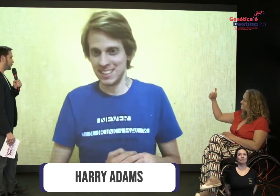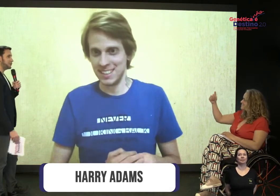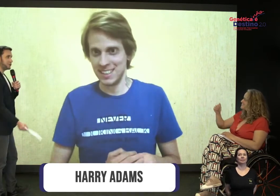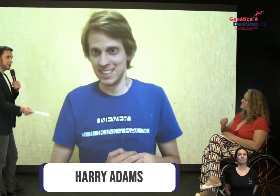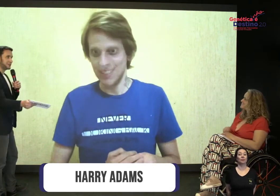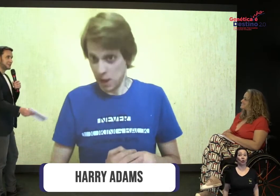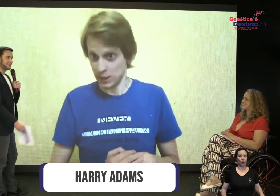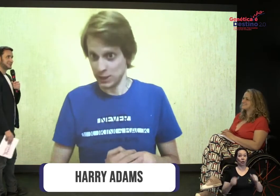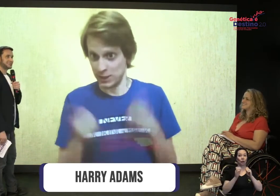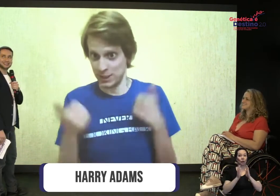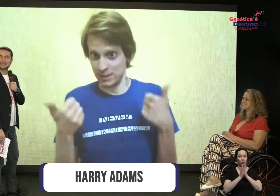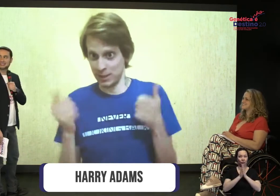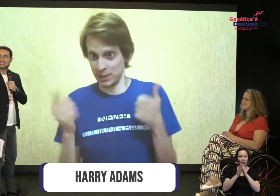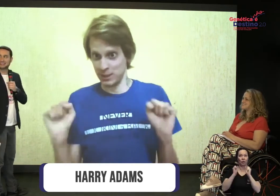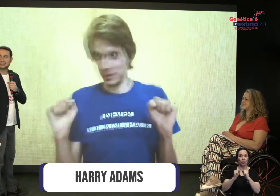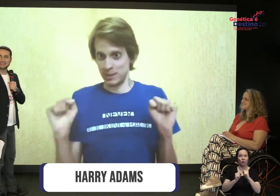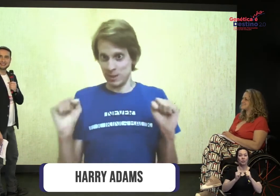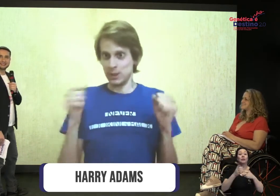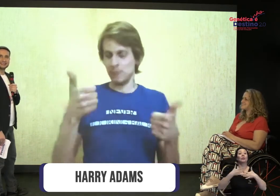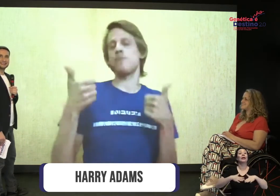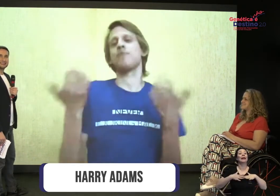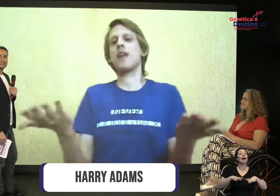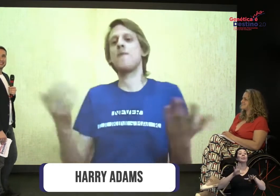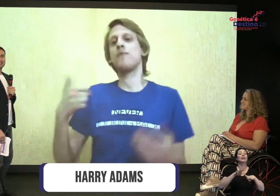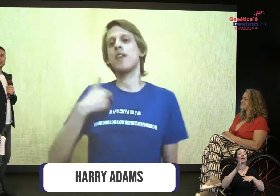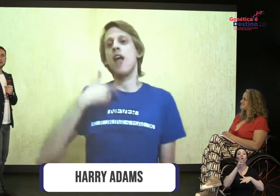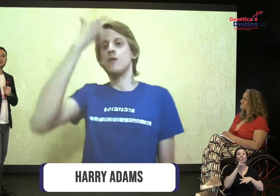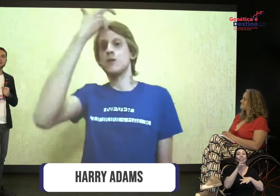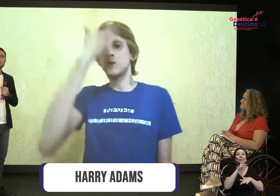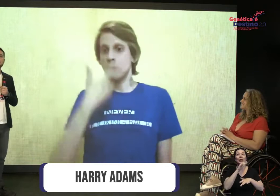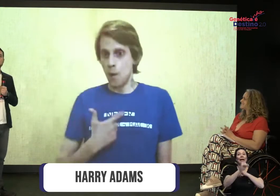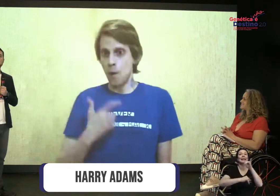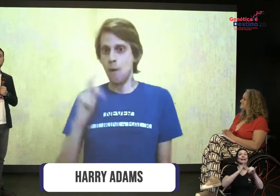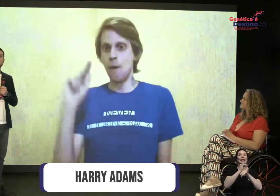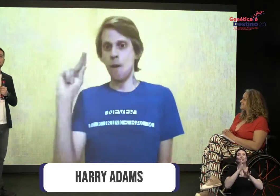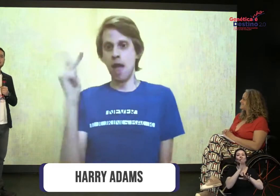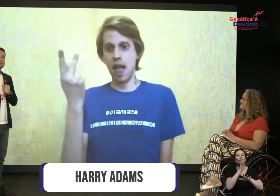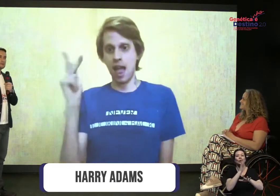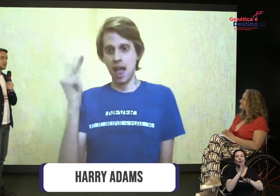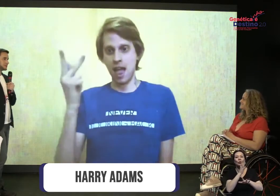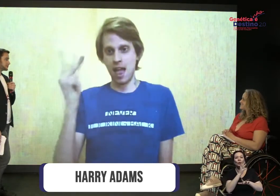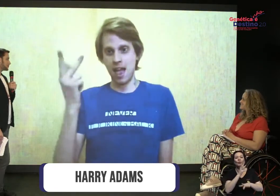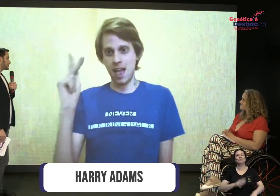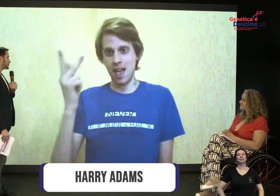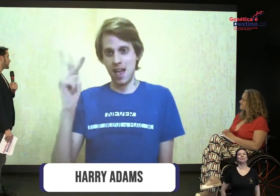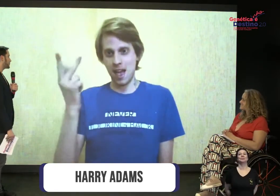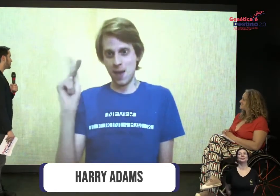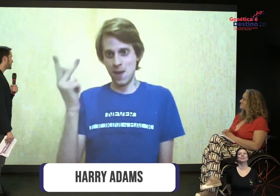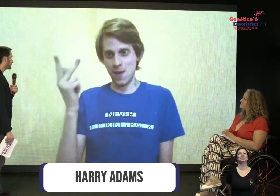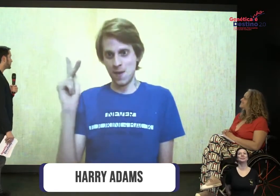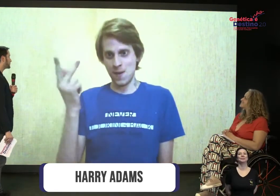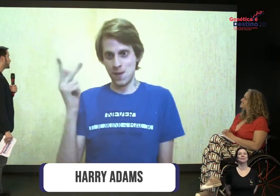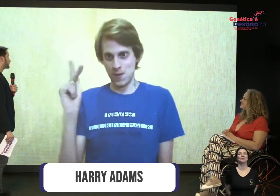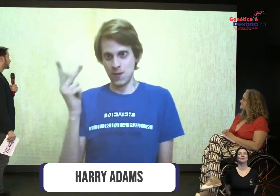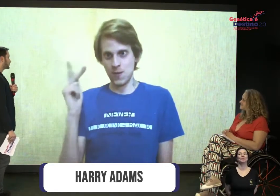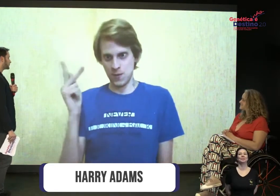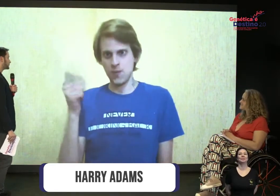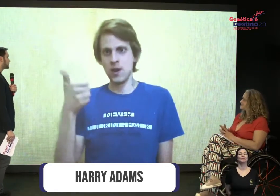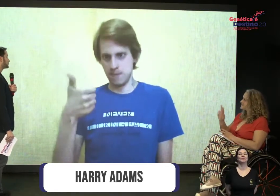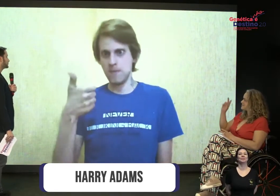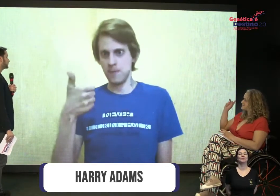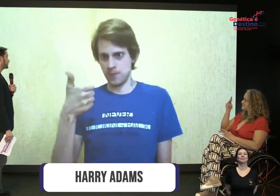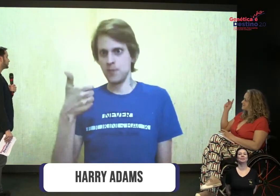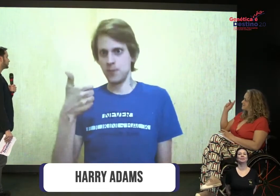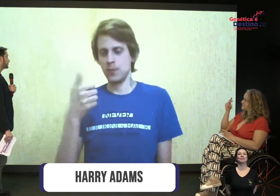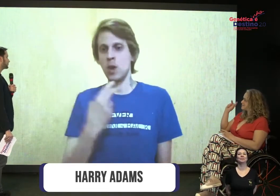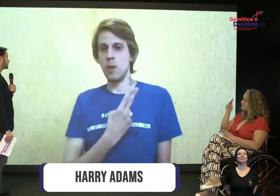Por favor. tendo um delay, por isso acho que ela está respondendo lá. Isso. Então, eu sou o Harry. Esse é meu sinal.